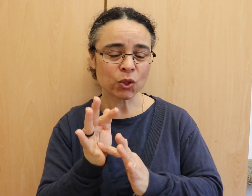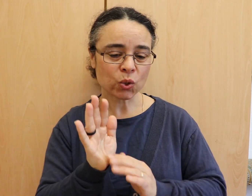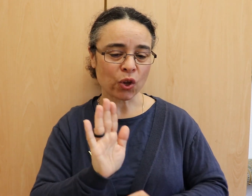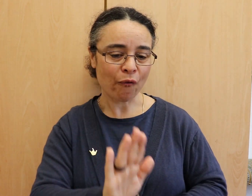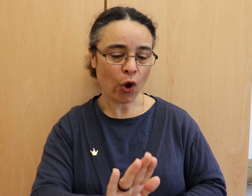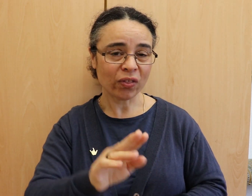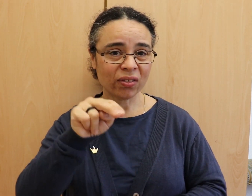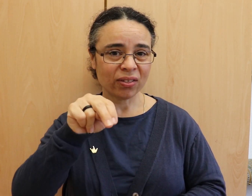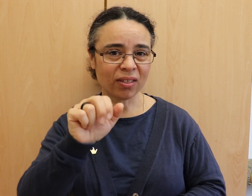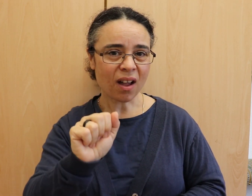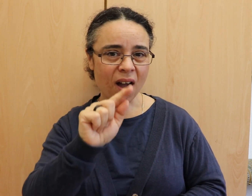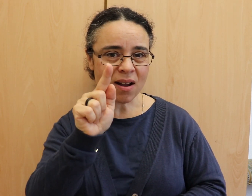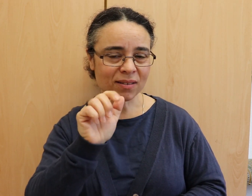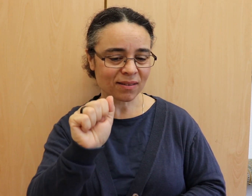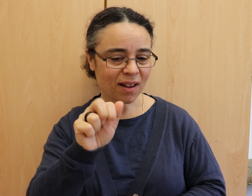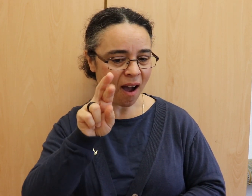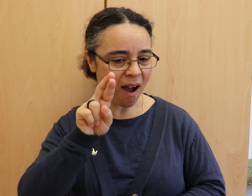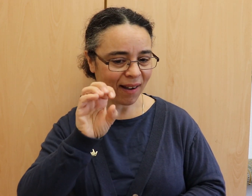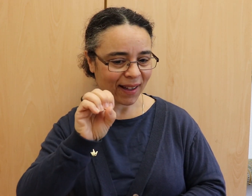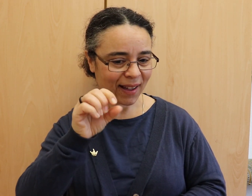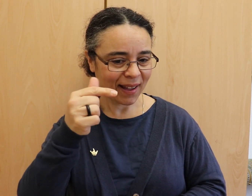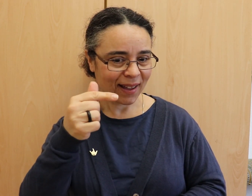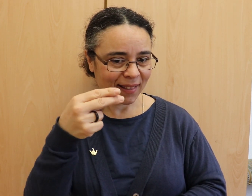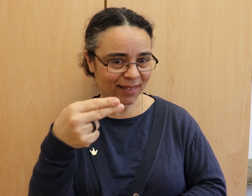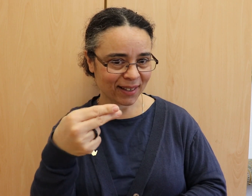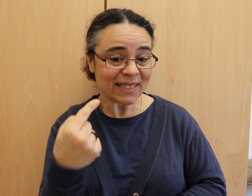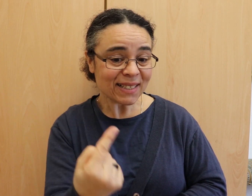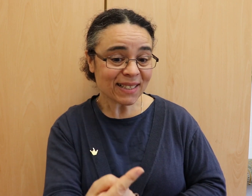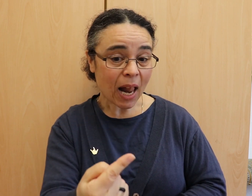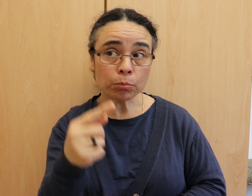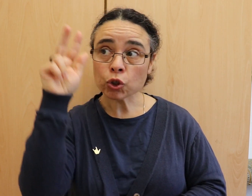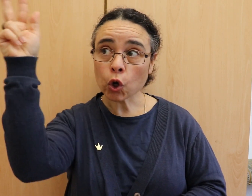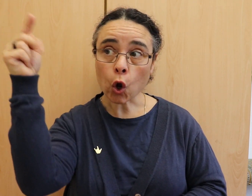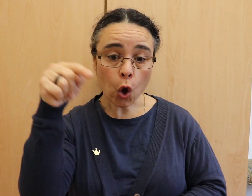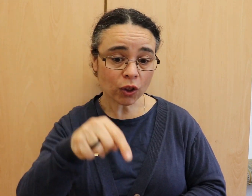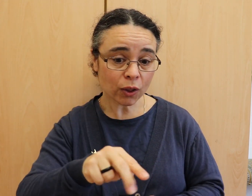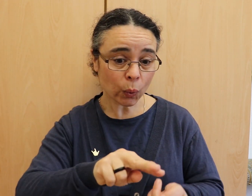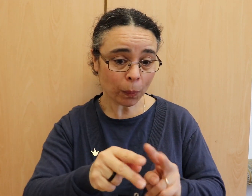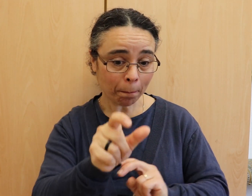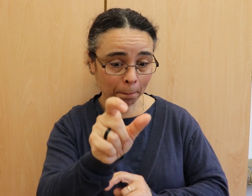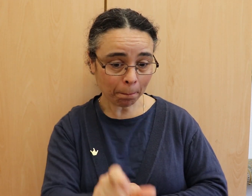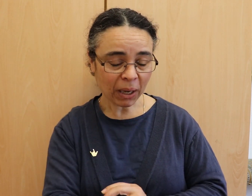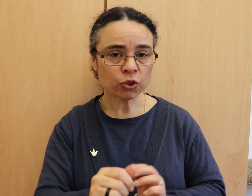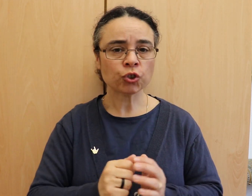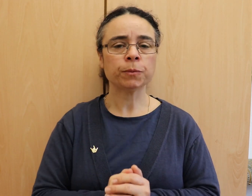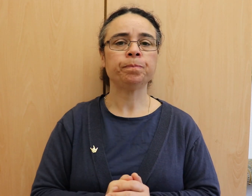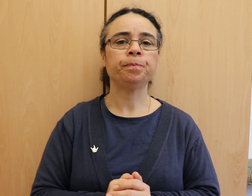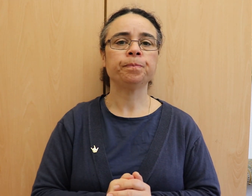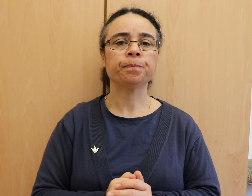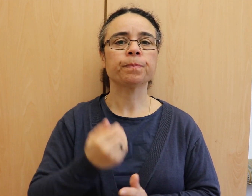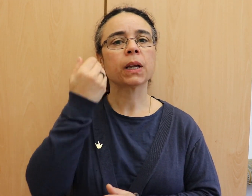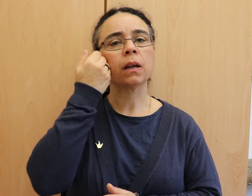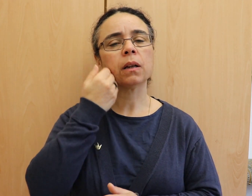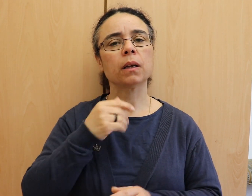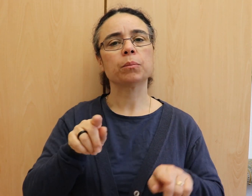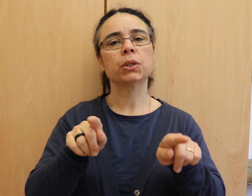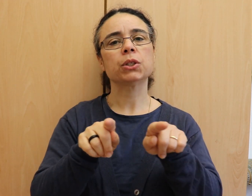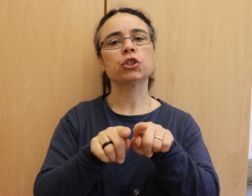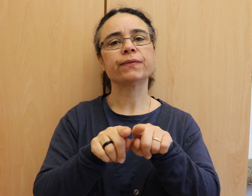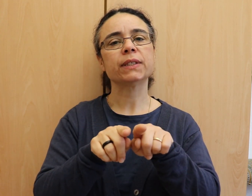heute. Liebe Schwester, liebe Brüder, Weihnachten im Jahr 2020, wie klingt die